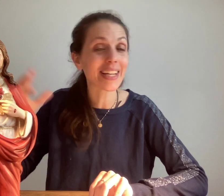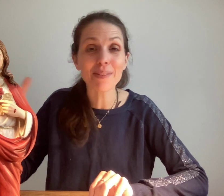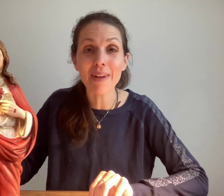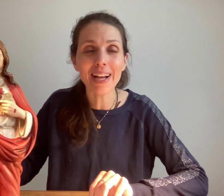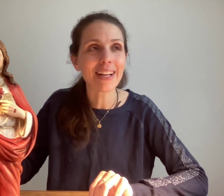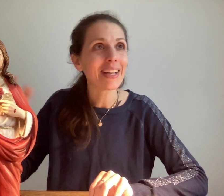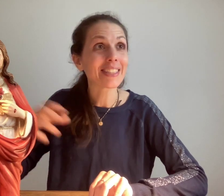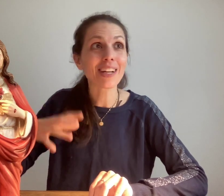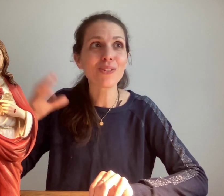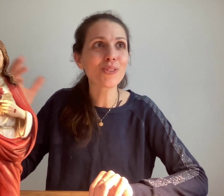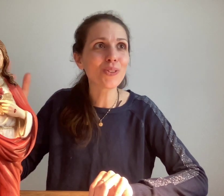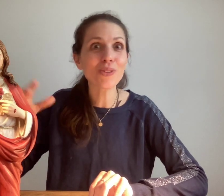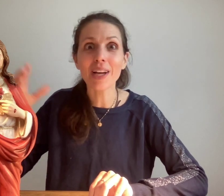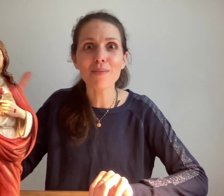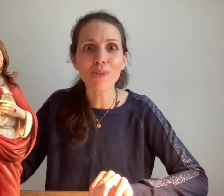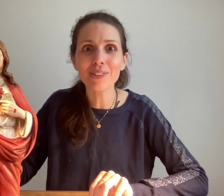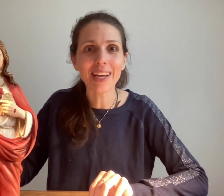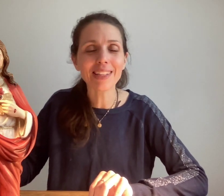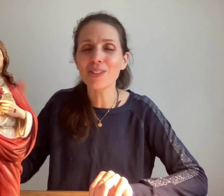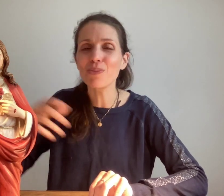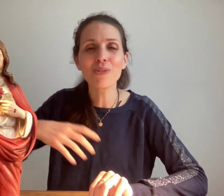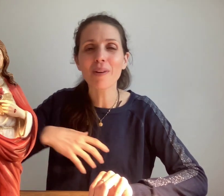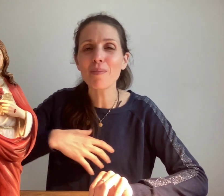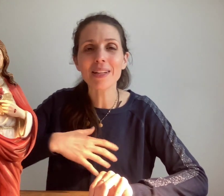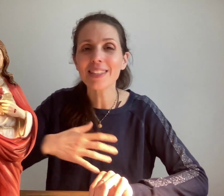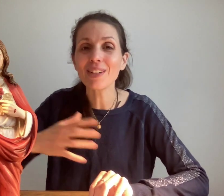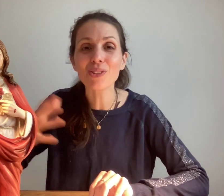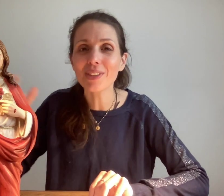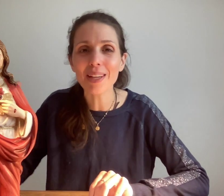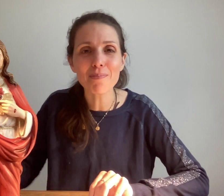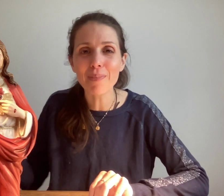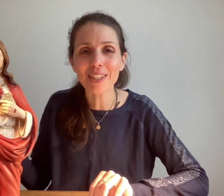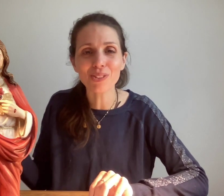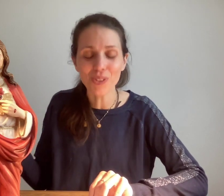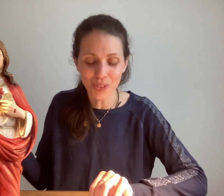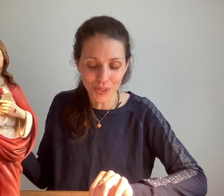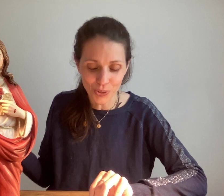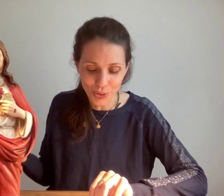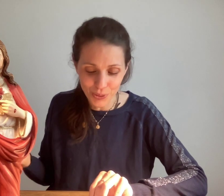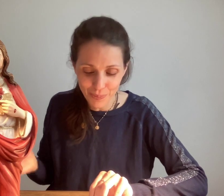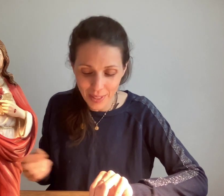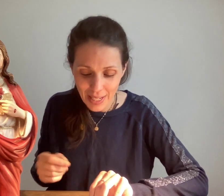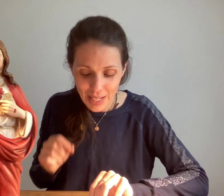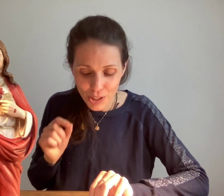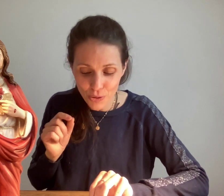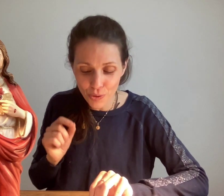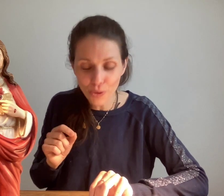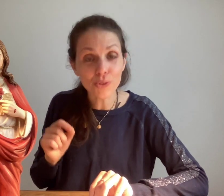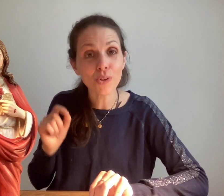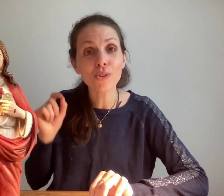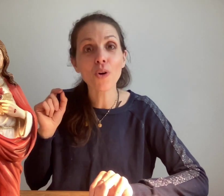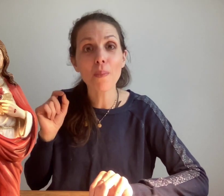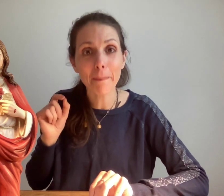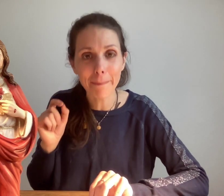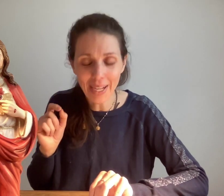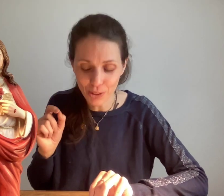animal, chaque goutte d'eau, chaque montagne. Nous pouvons vraiment placer nos jetèmes partout au nom de tous. « Je veux t'entendre partout.